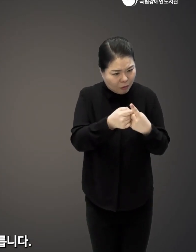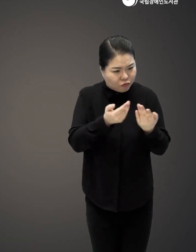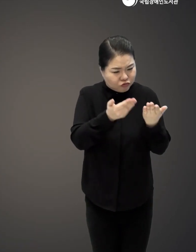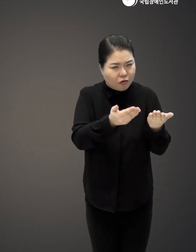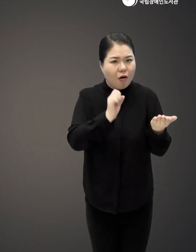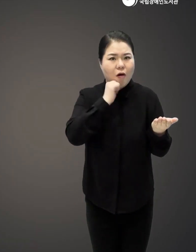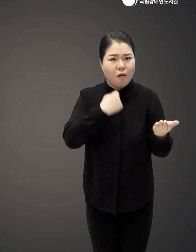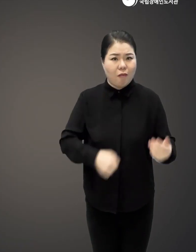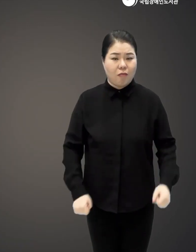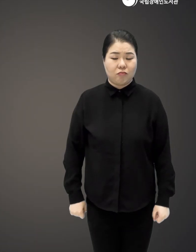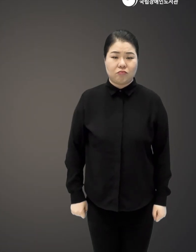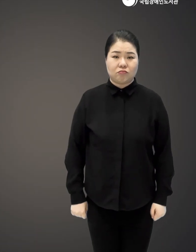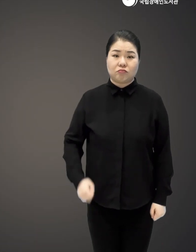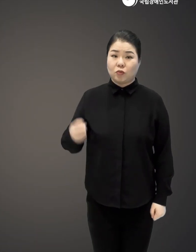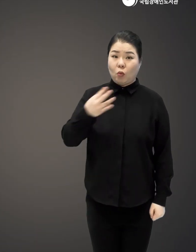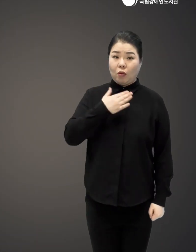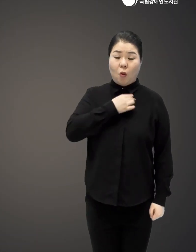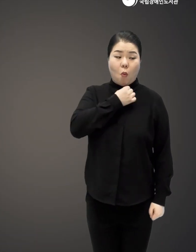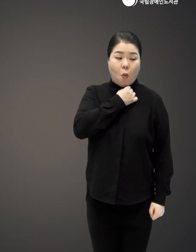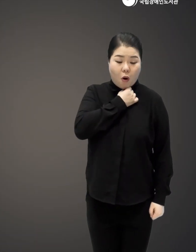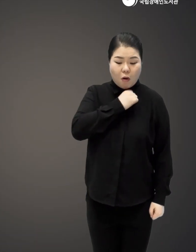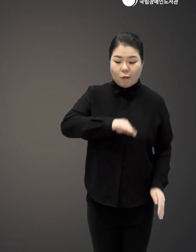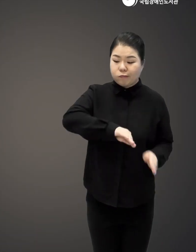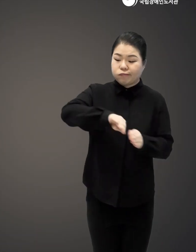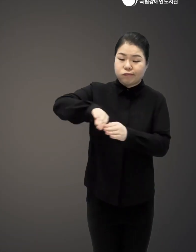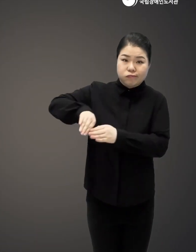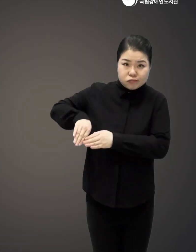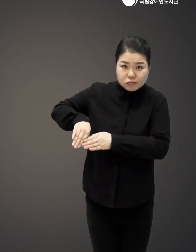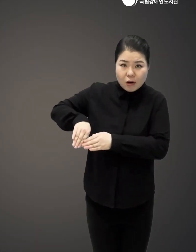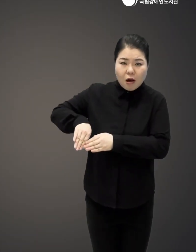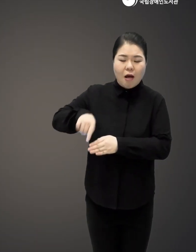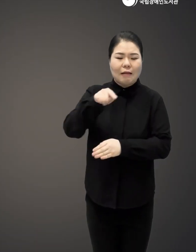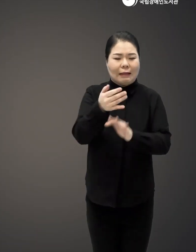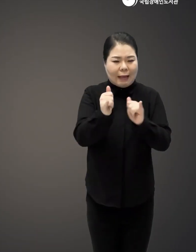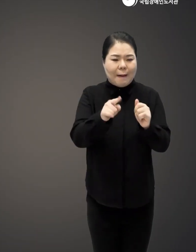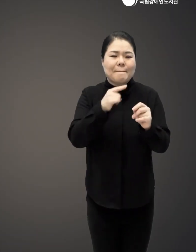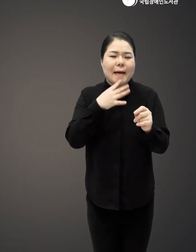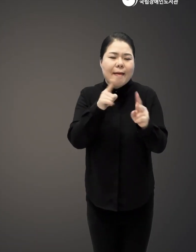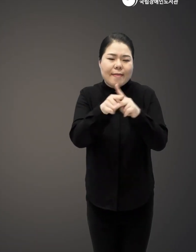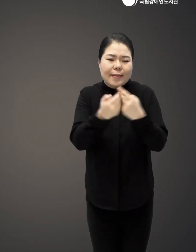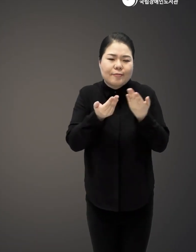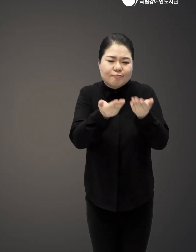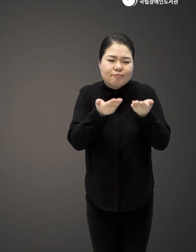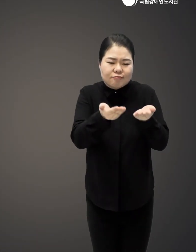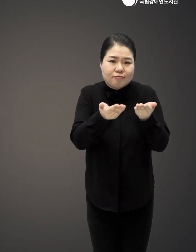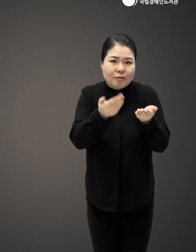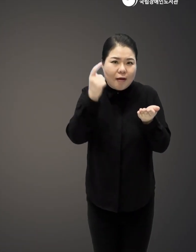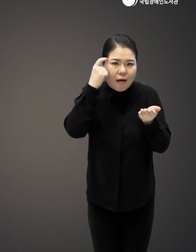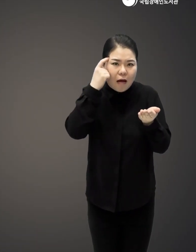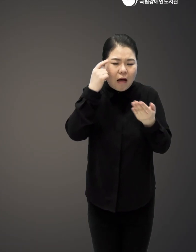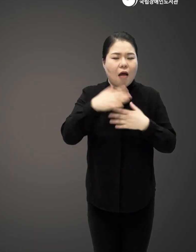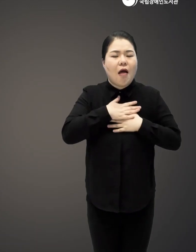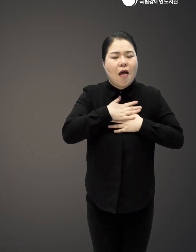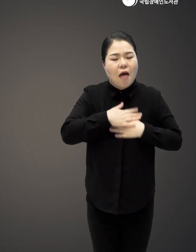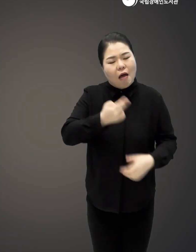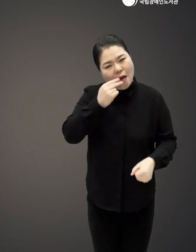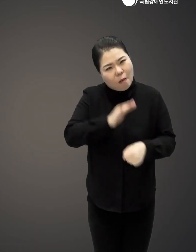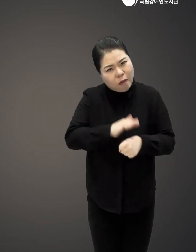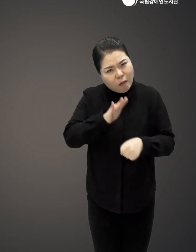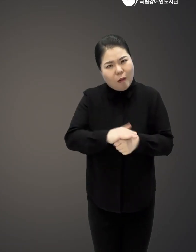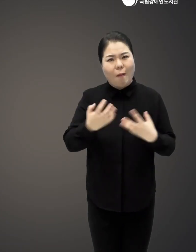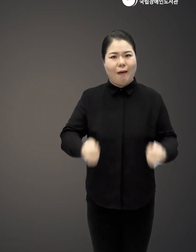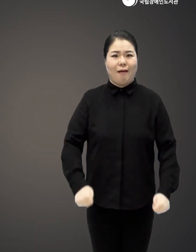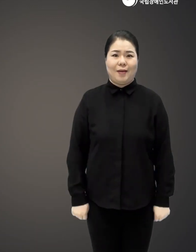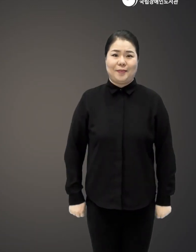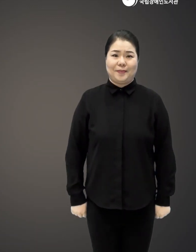아니면 마냥 자기는 뒤로 한 채 자꾸 상대방만 알아주려고 애를 쓰다 보니까 지치고 억울하게 되기도